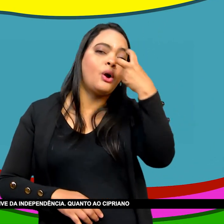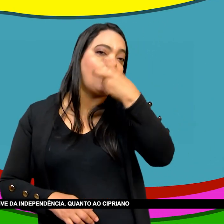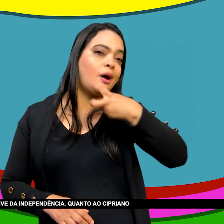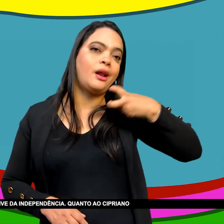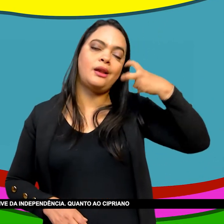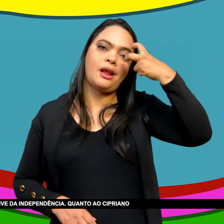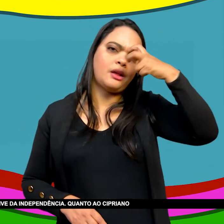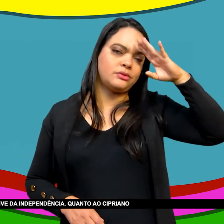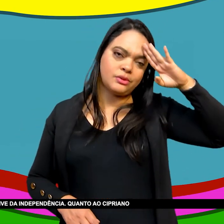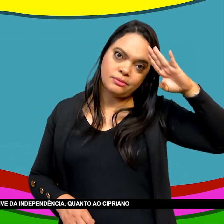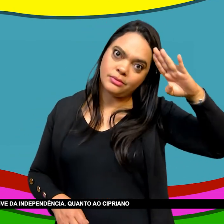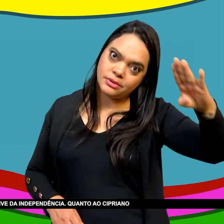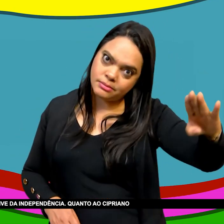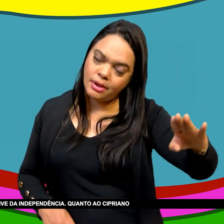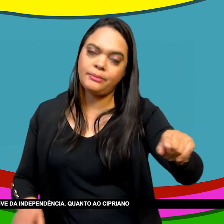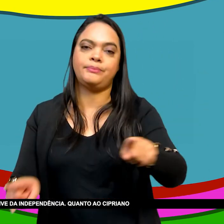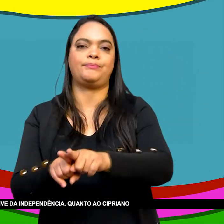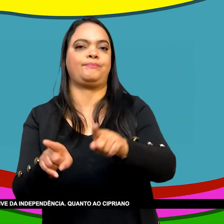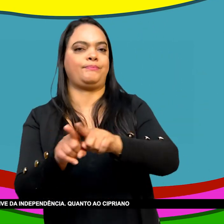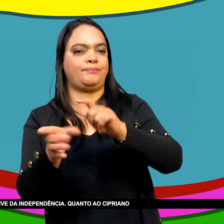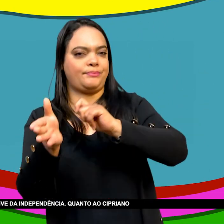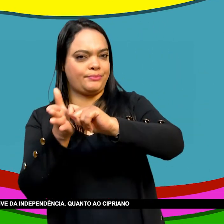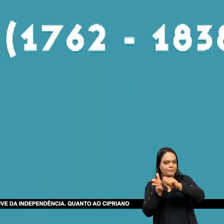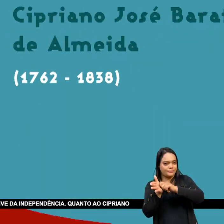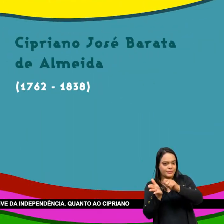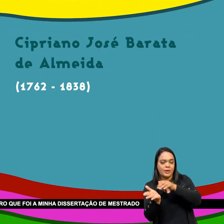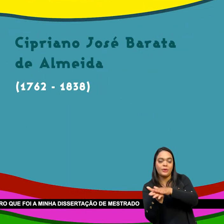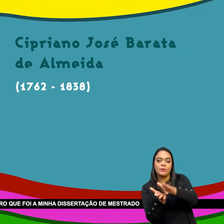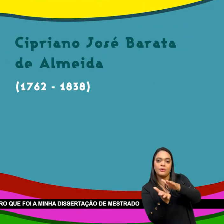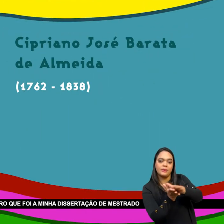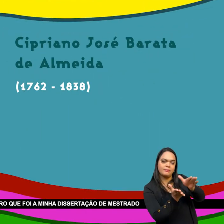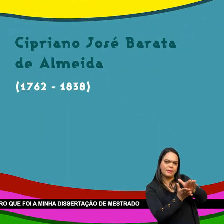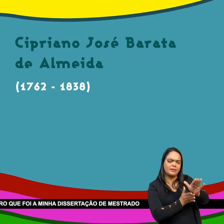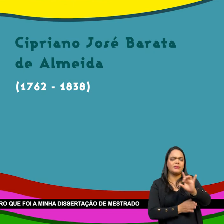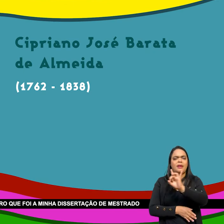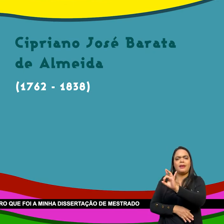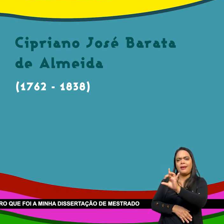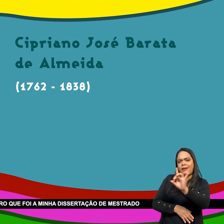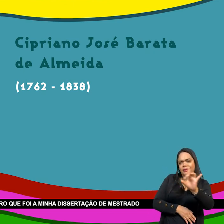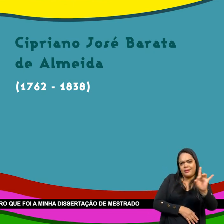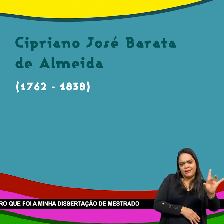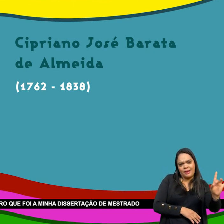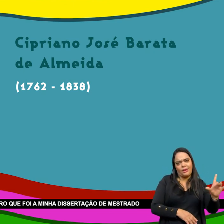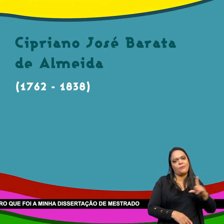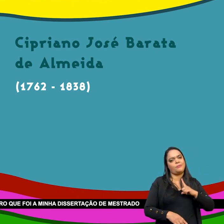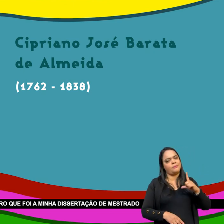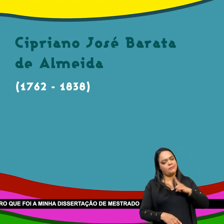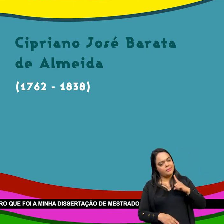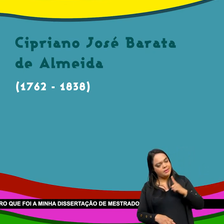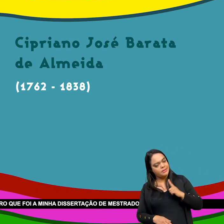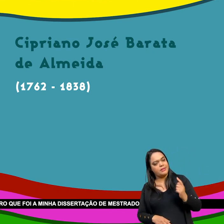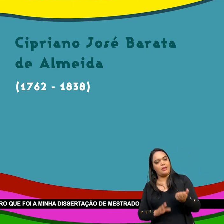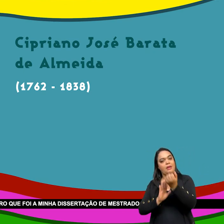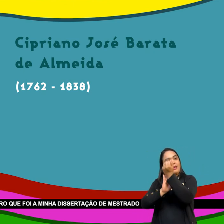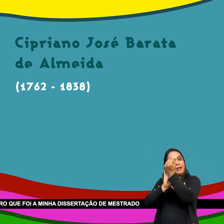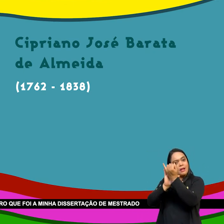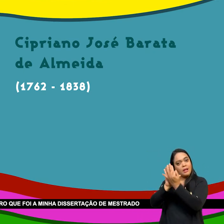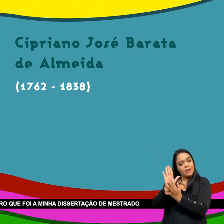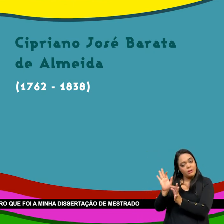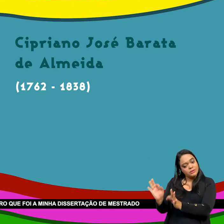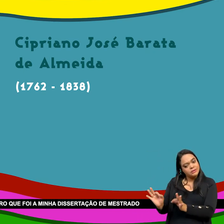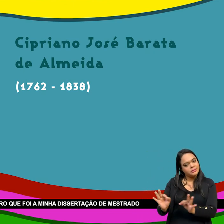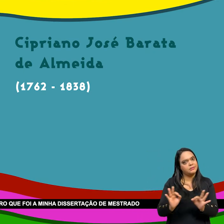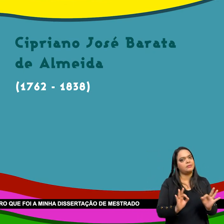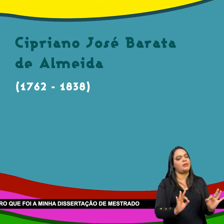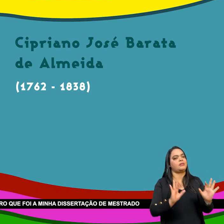imprensa Periódica Do período Inclusive Da independência Quanto ao Cipriano Baratta Eu agora realmente Eu vou reeditar Um livro Que